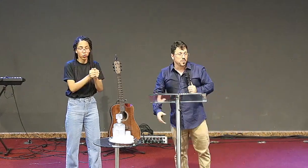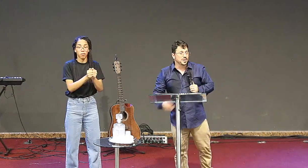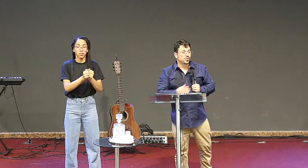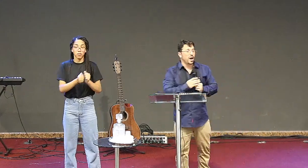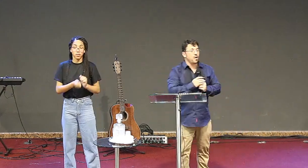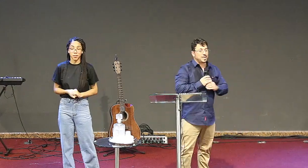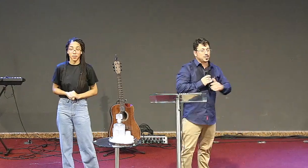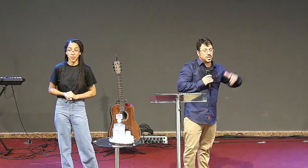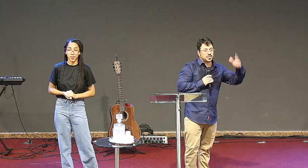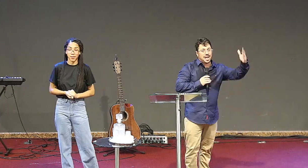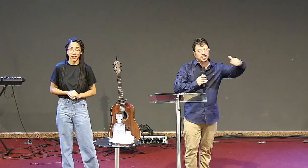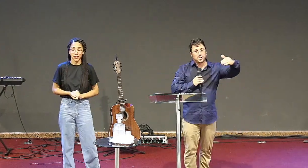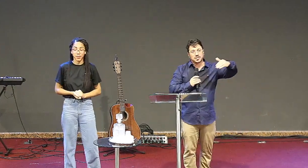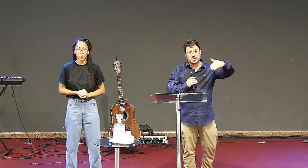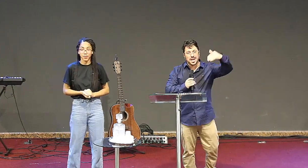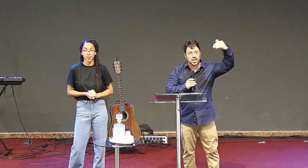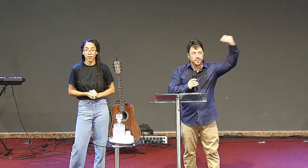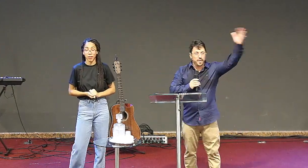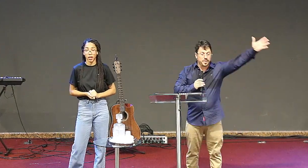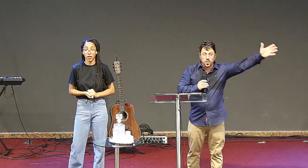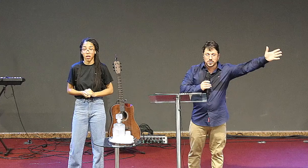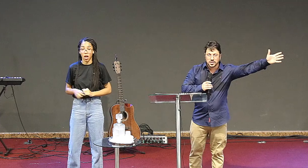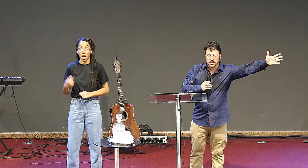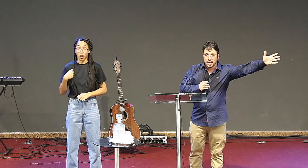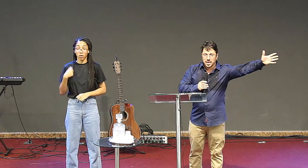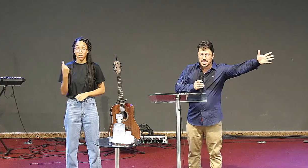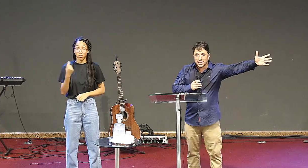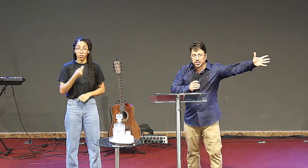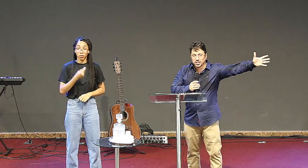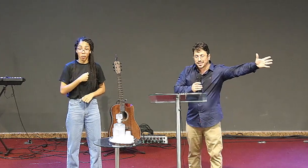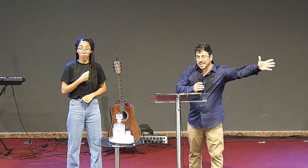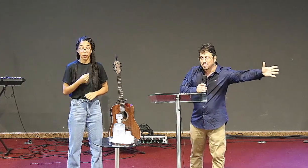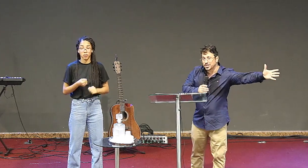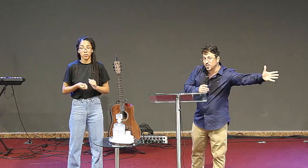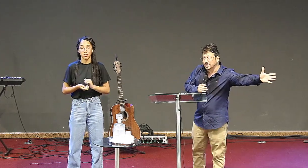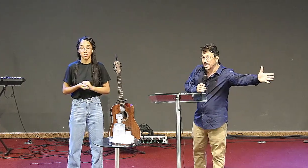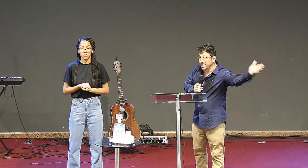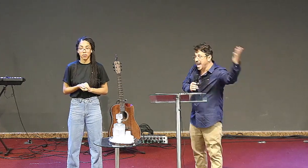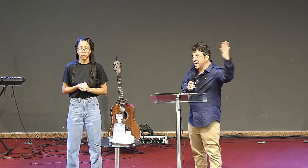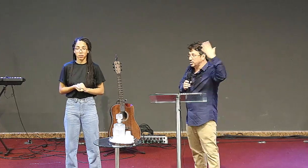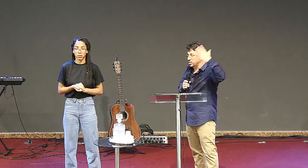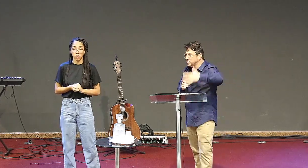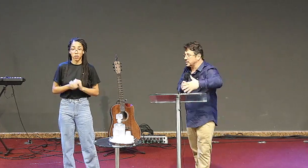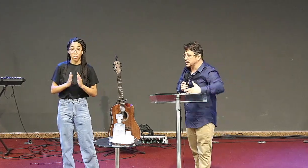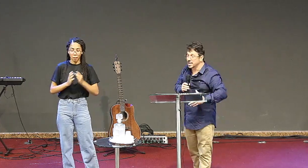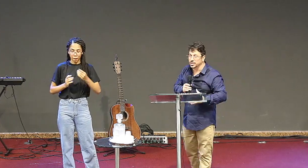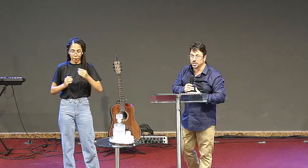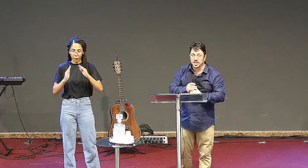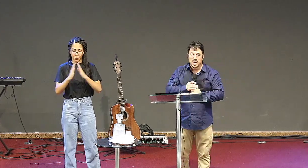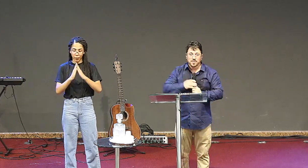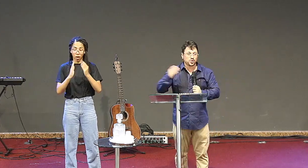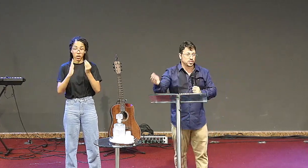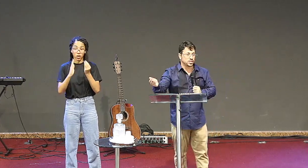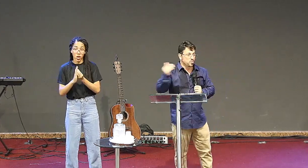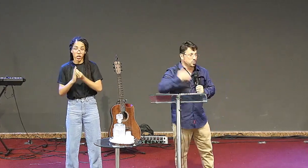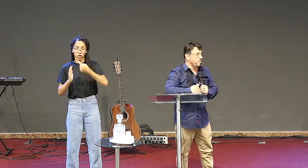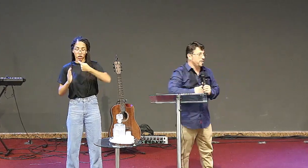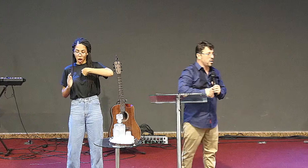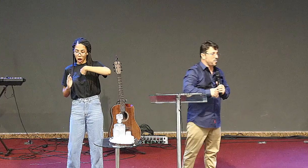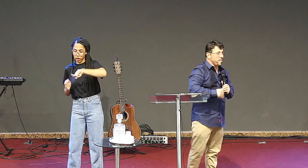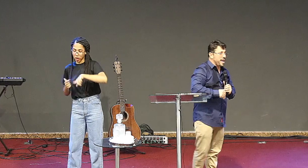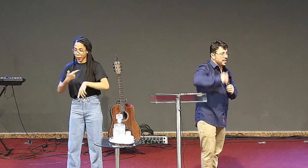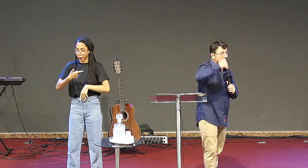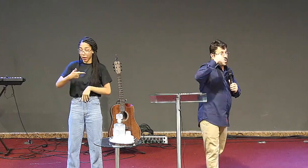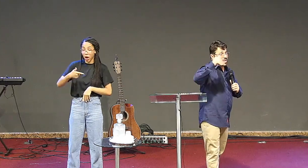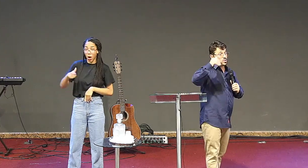irmãos, é muito natural que pessoas saiam da nossa igreja e vão para outras, e a gente recebe pessoas que vieram de outras igrejas, pessoas se mudam